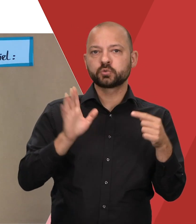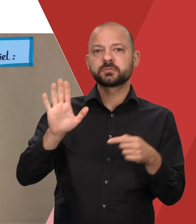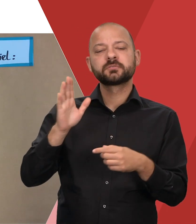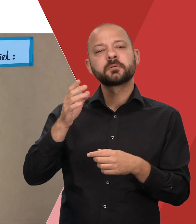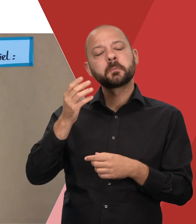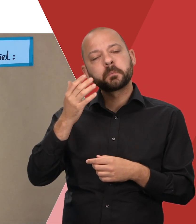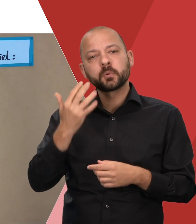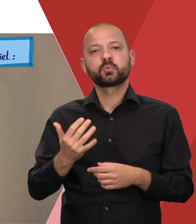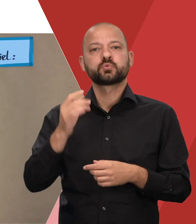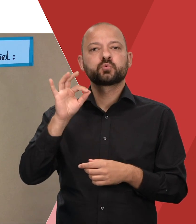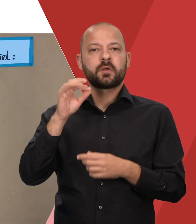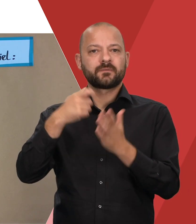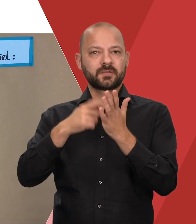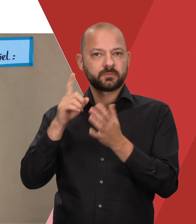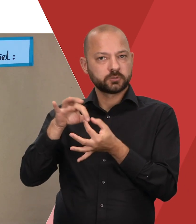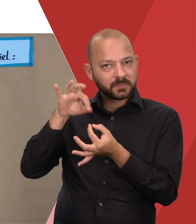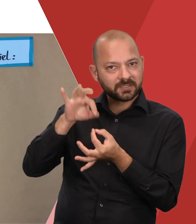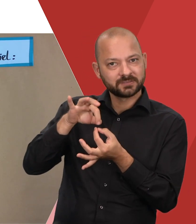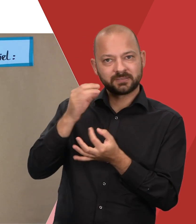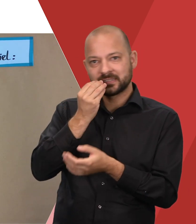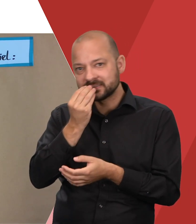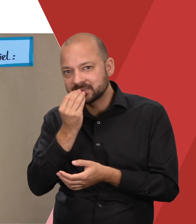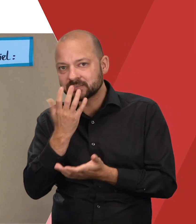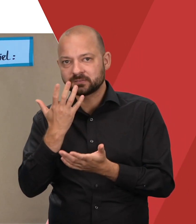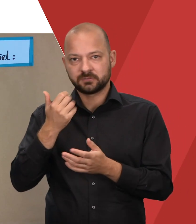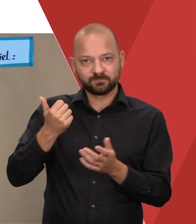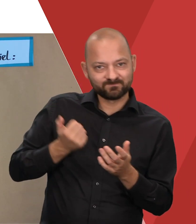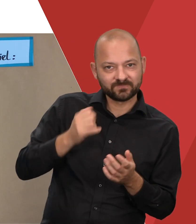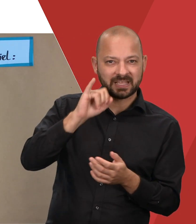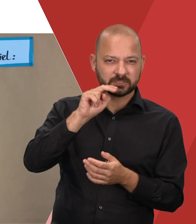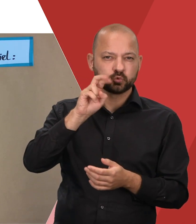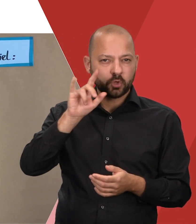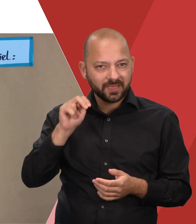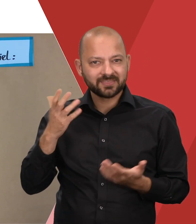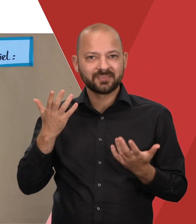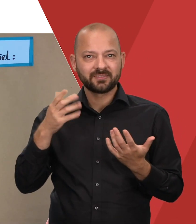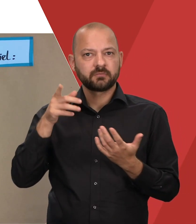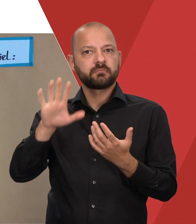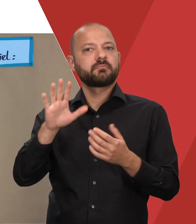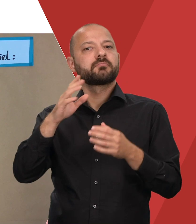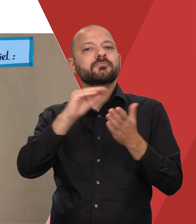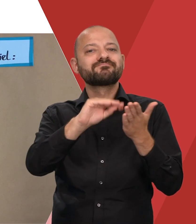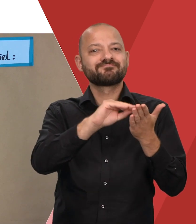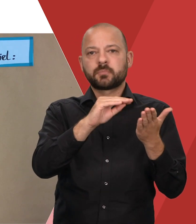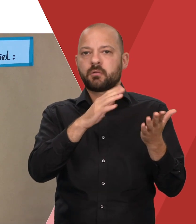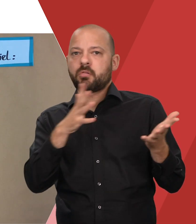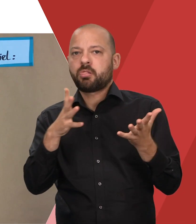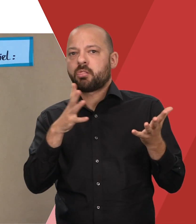Blutzuckerwert messen, etwas essen und Insulin spritzen. Dadurch geht ihr Zeit zum Schreiben verloren. Sie hätte einen